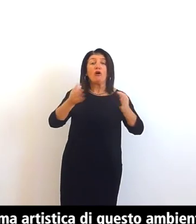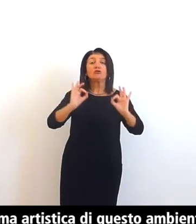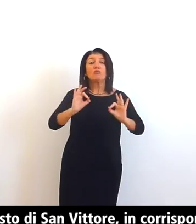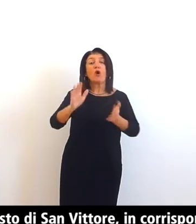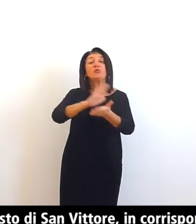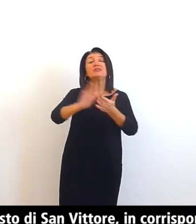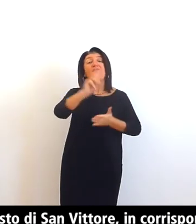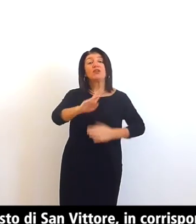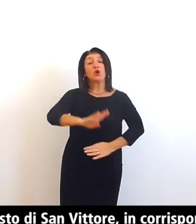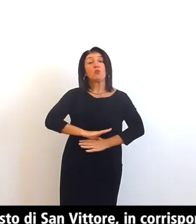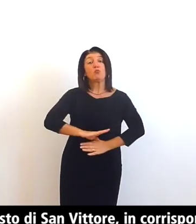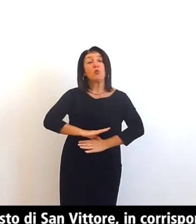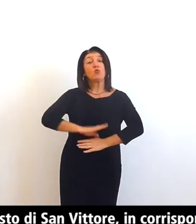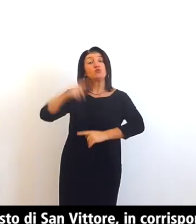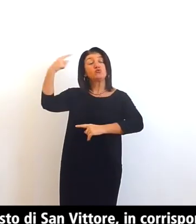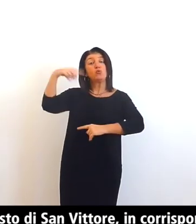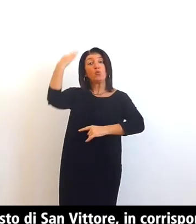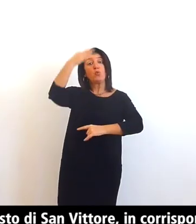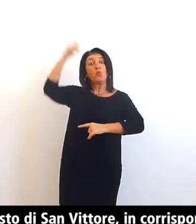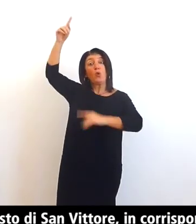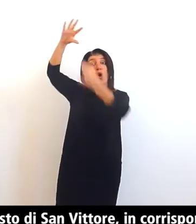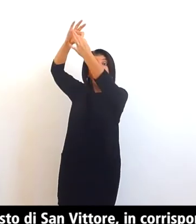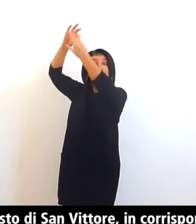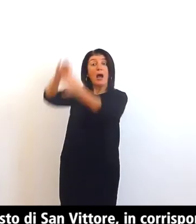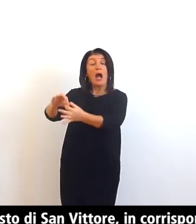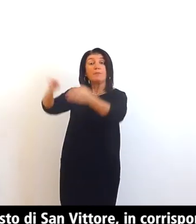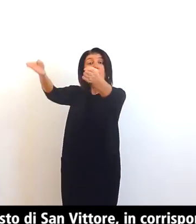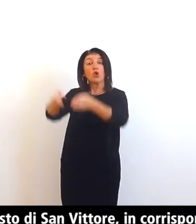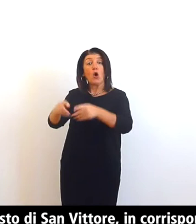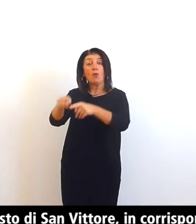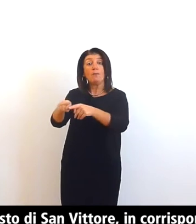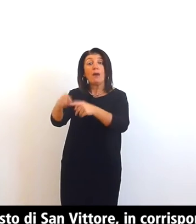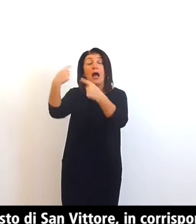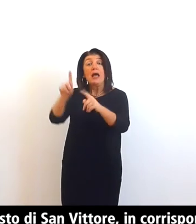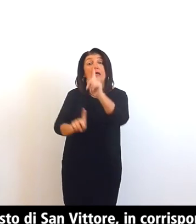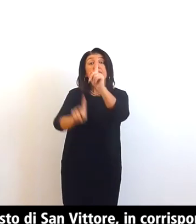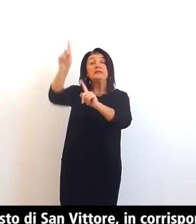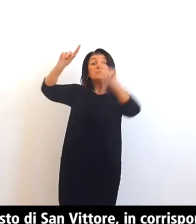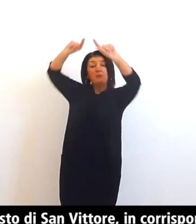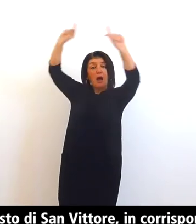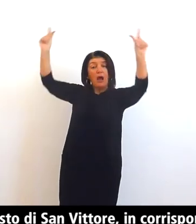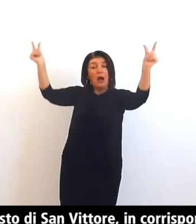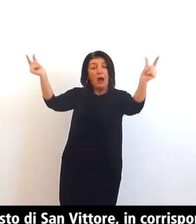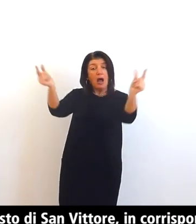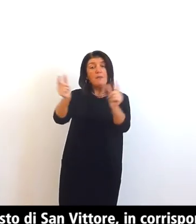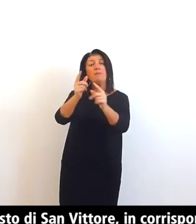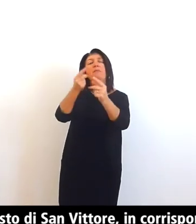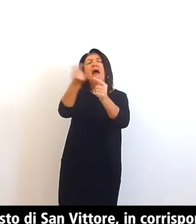circondato da una corona di spighe estate e frutti autunno simboli